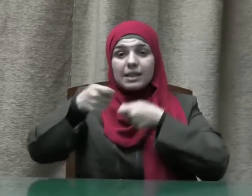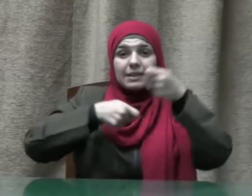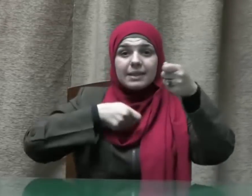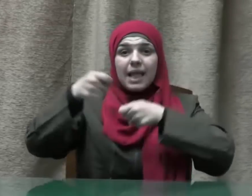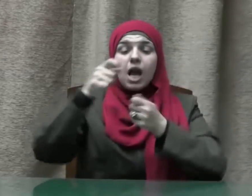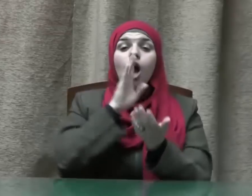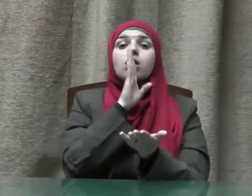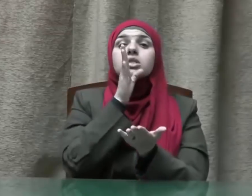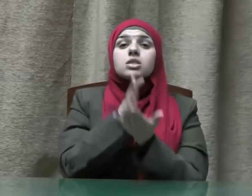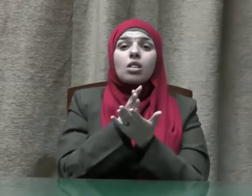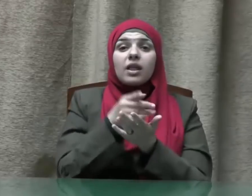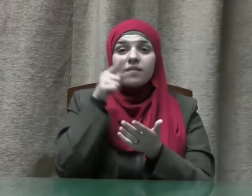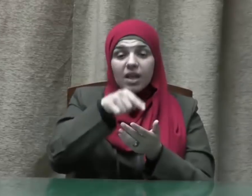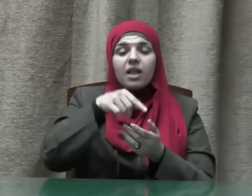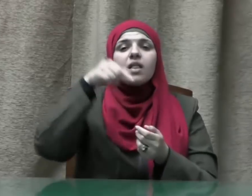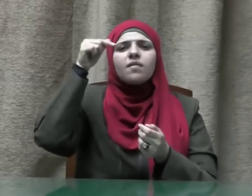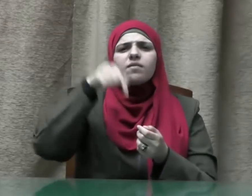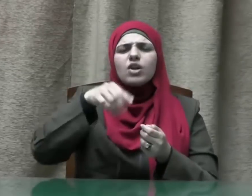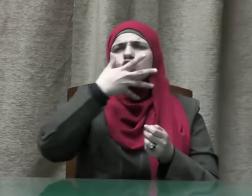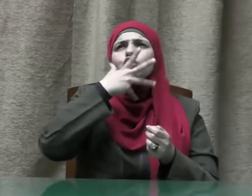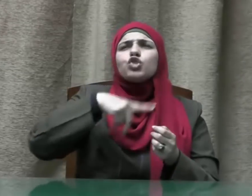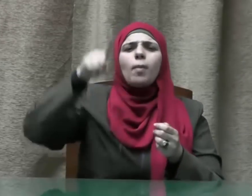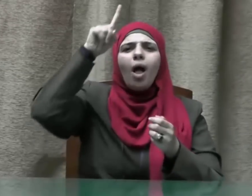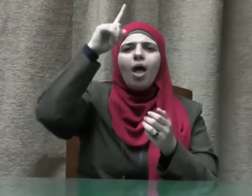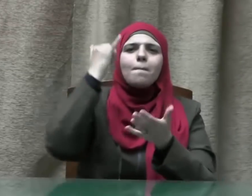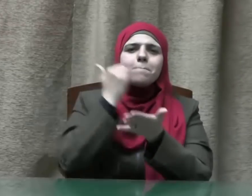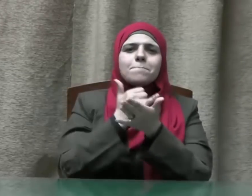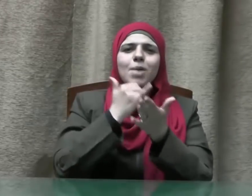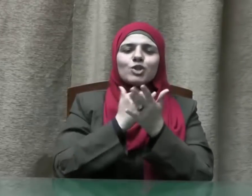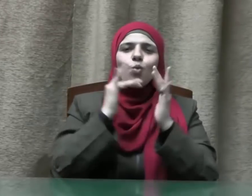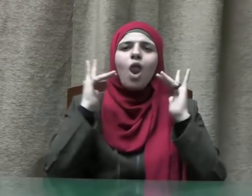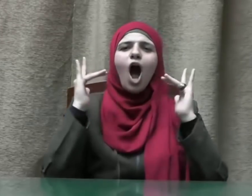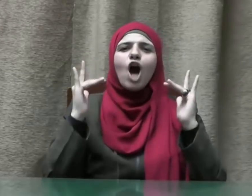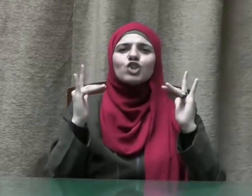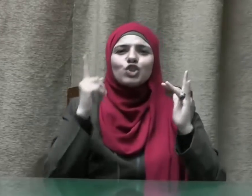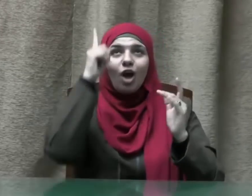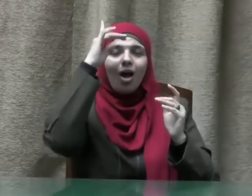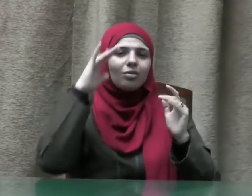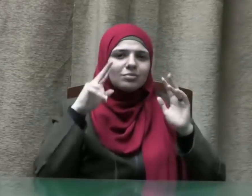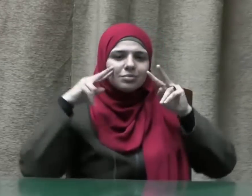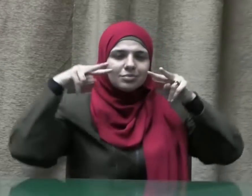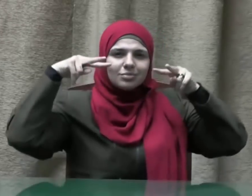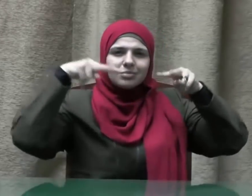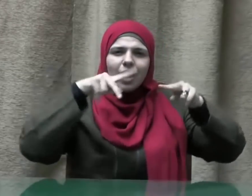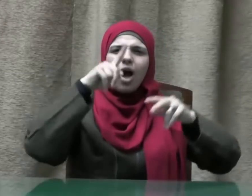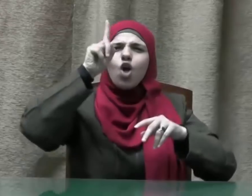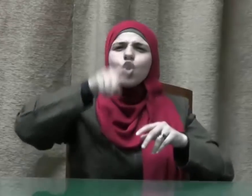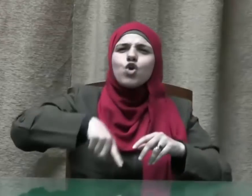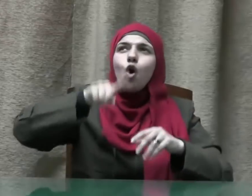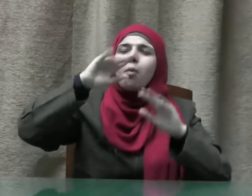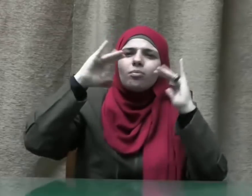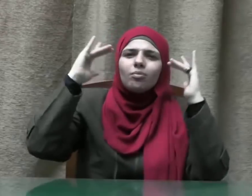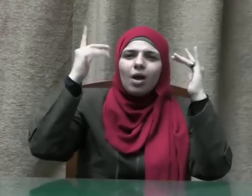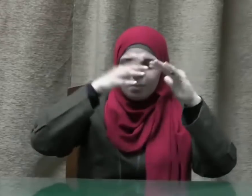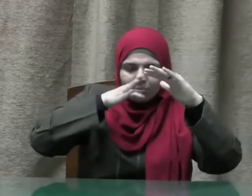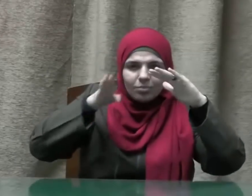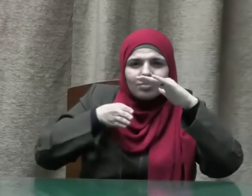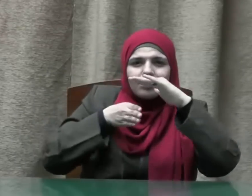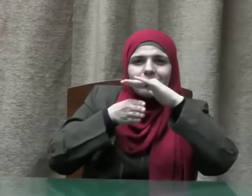في ظل عرش الله تعالى لا يوم لا ظل إلا ظله قال صلى